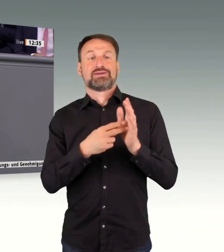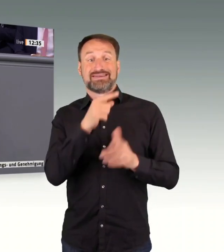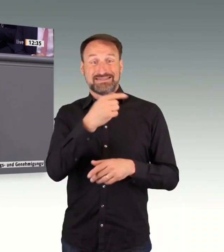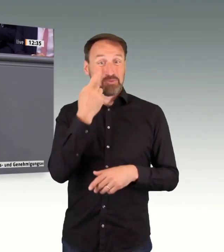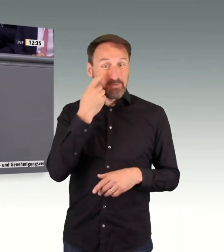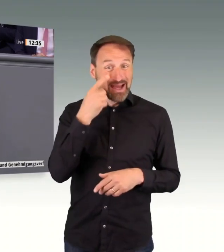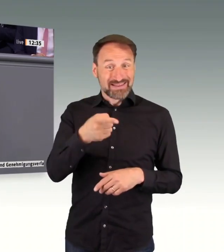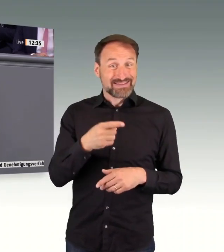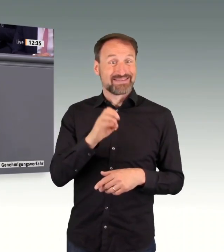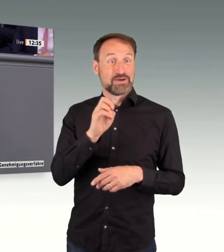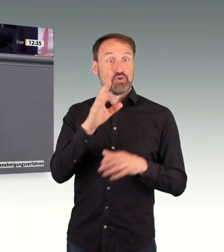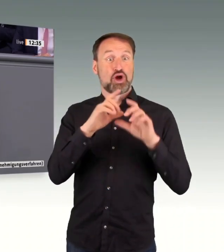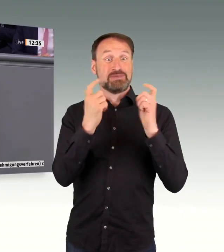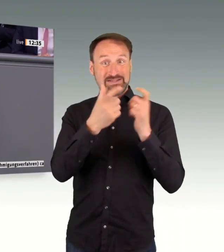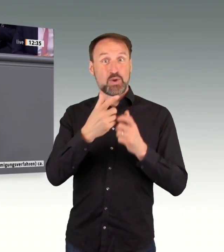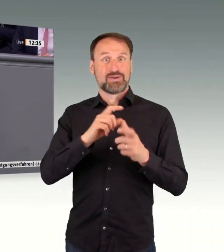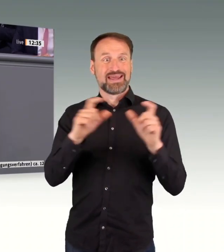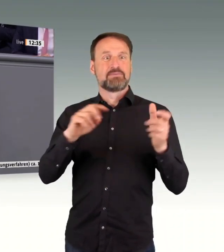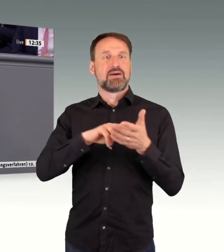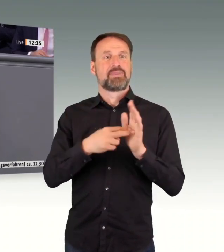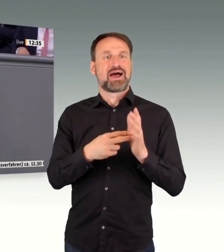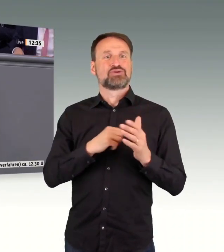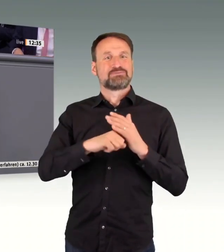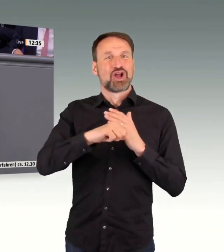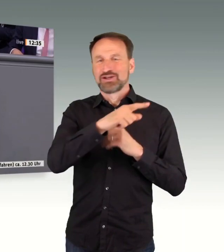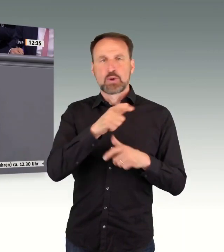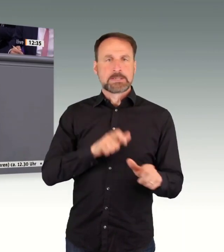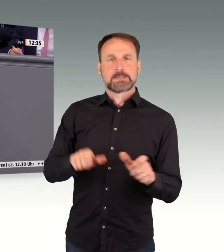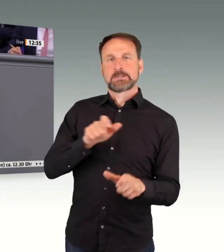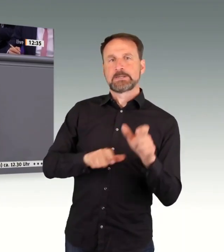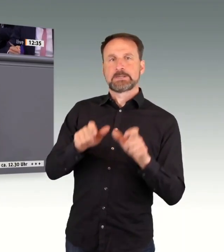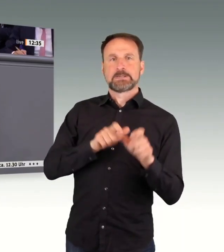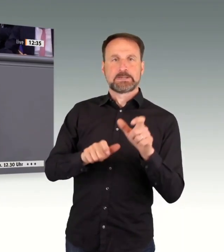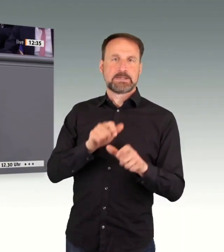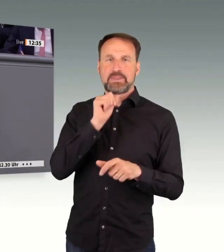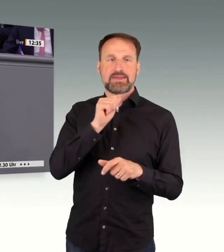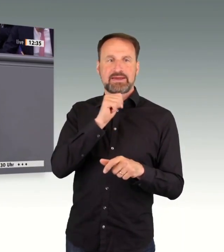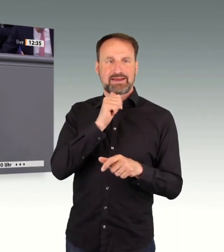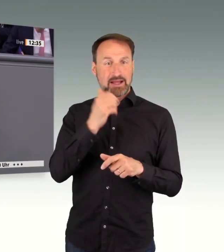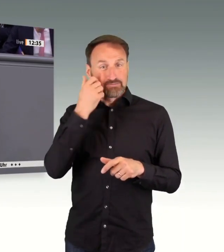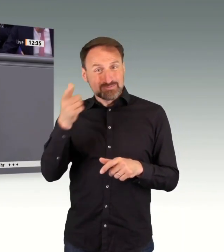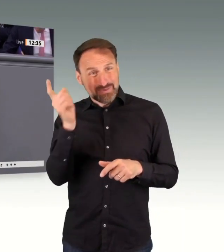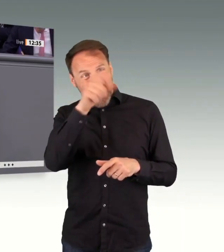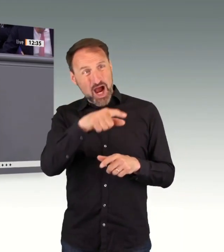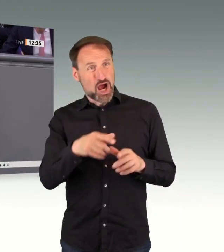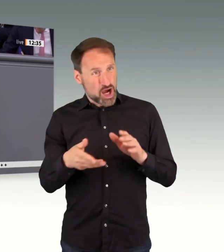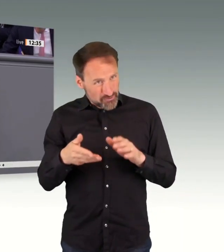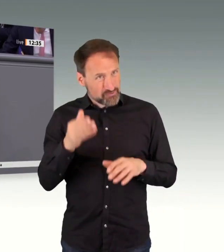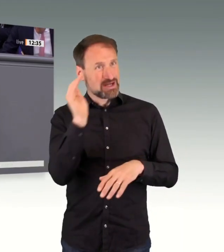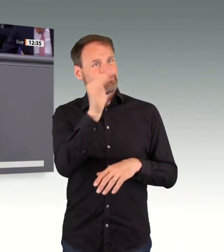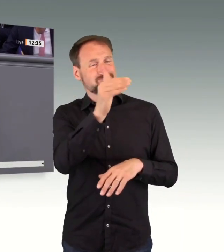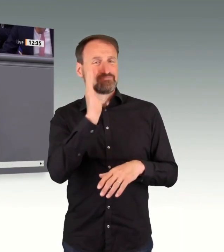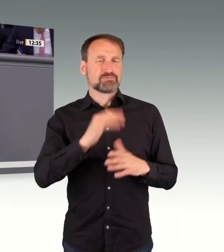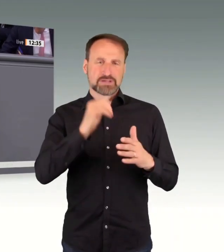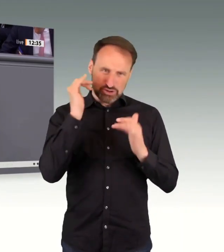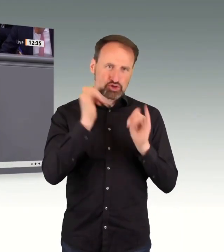tatsächlich unterstützen. Als weiteren Punkt betont der Antrag die Relevanz intakter, moderner Verkehrswege und fordert eine